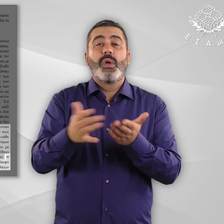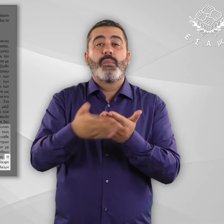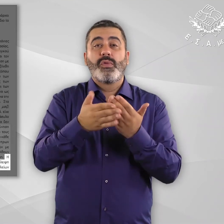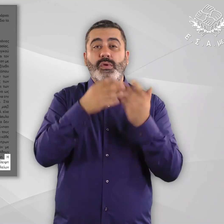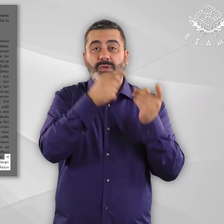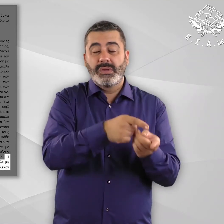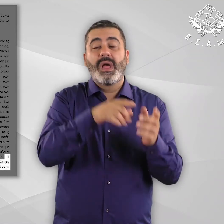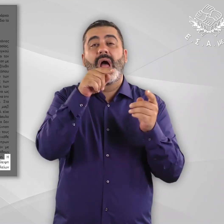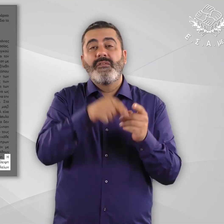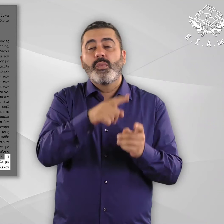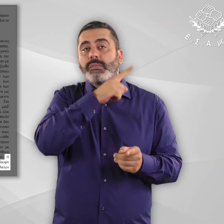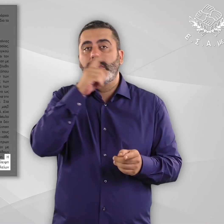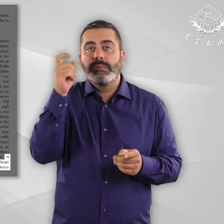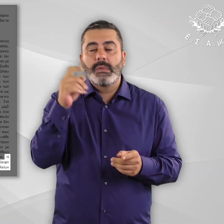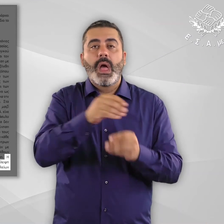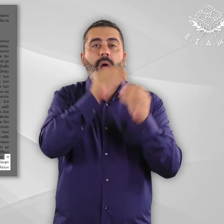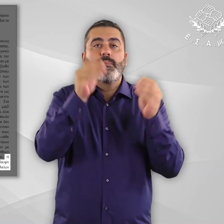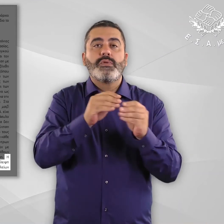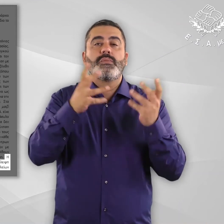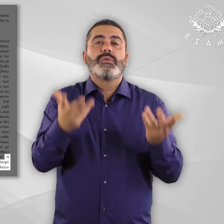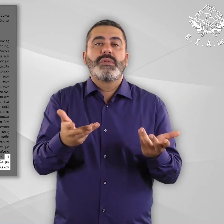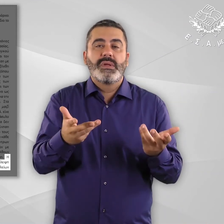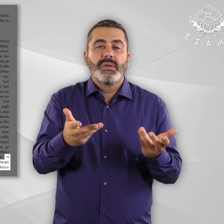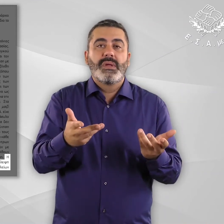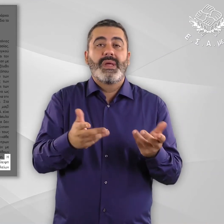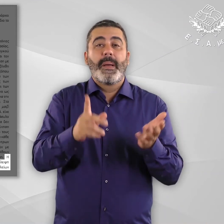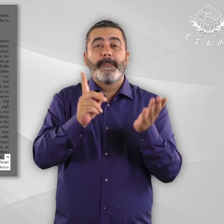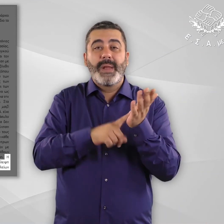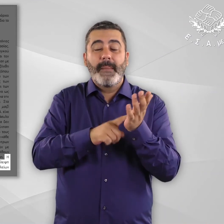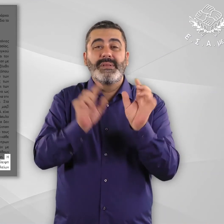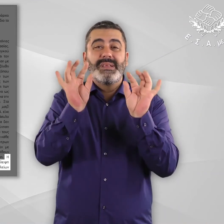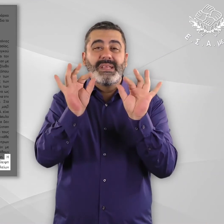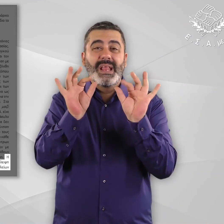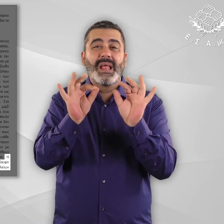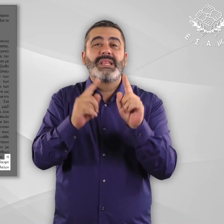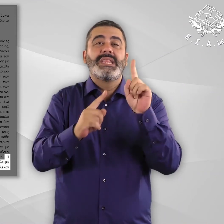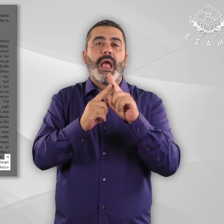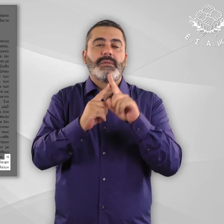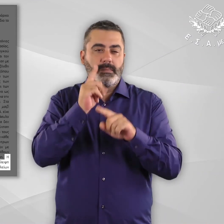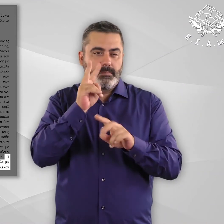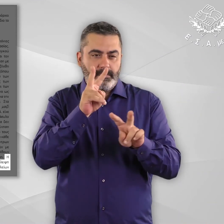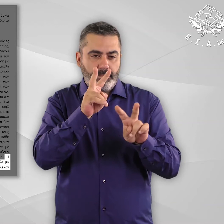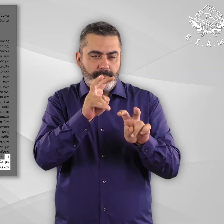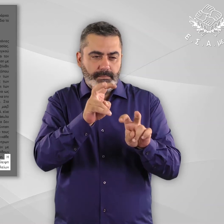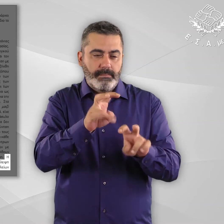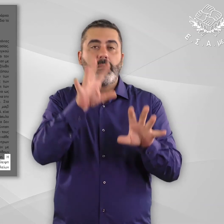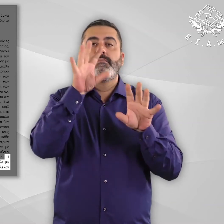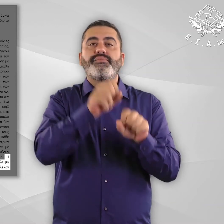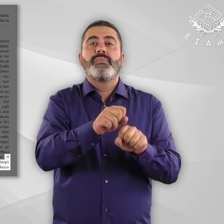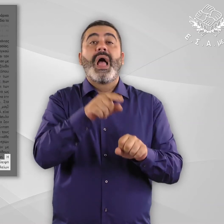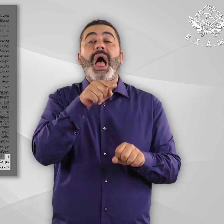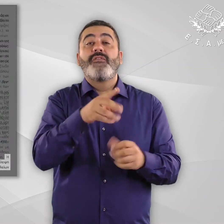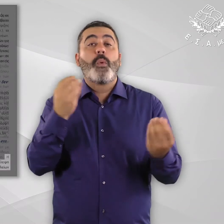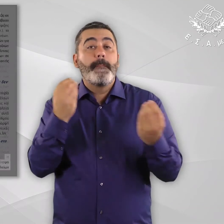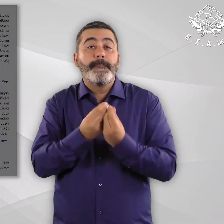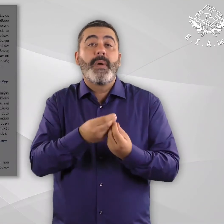Η αδυναμία αυτή του ΚΕΔΔΙ συνδέεται επίσης με της έλλειψη κατάλληλα σταθμισμένων διαγνωστικών